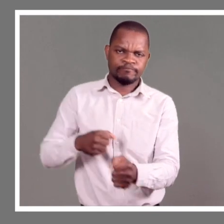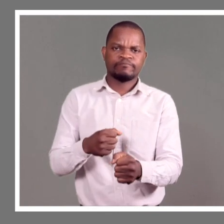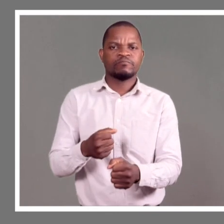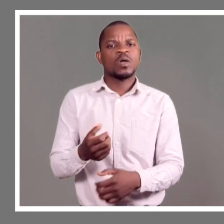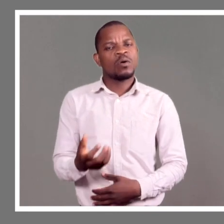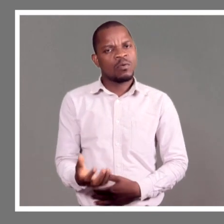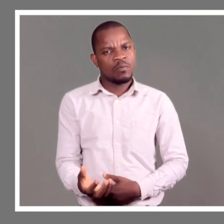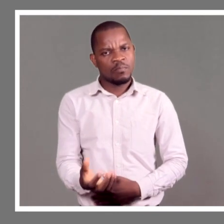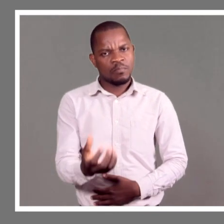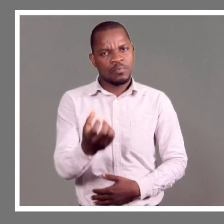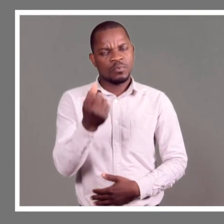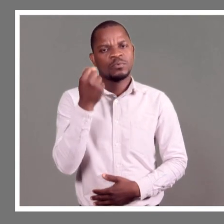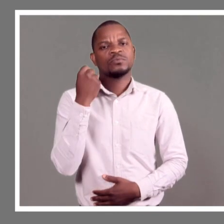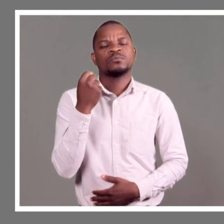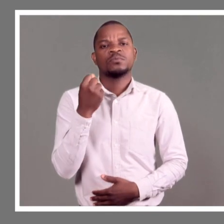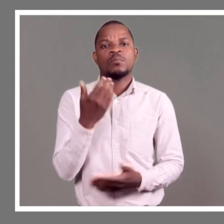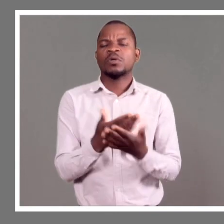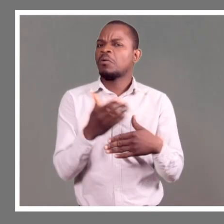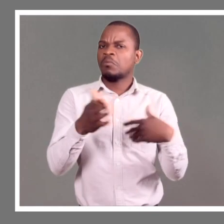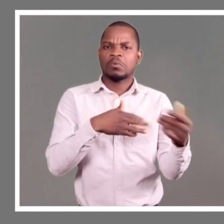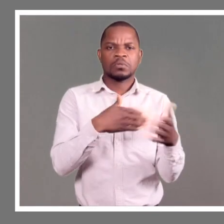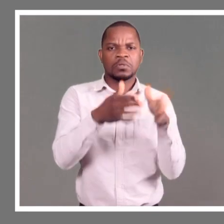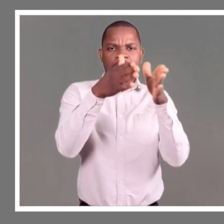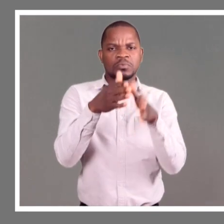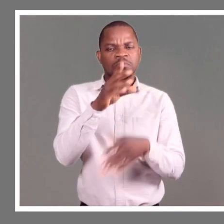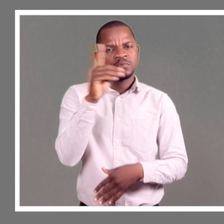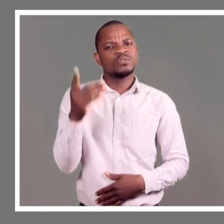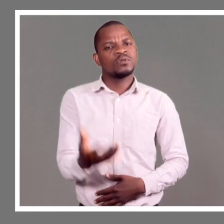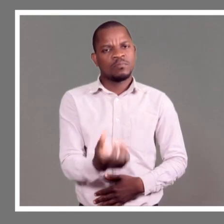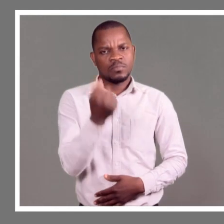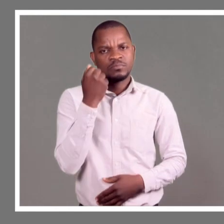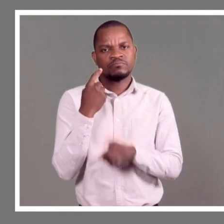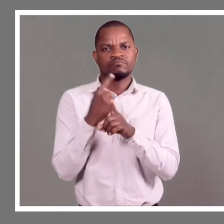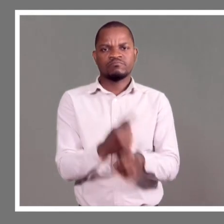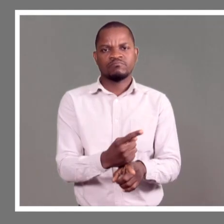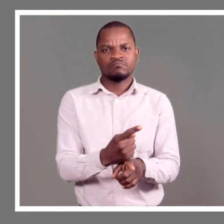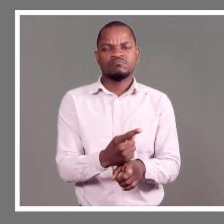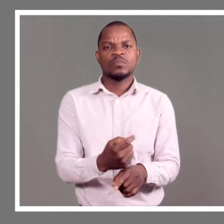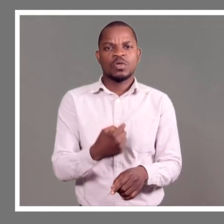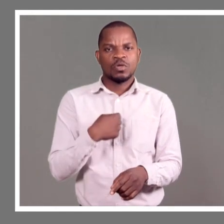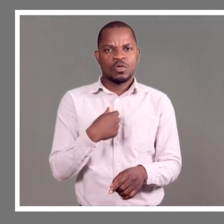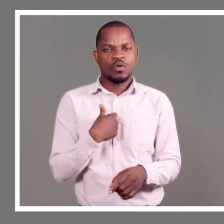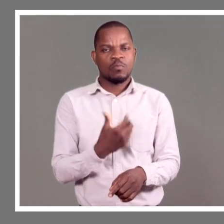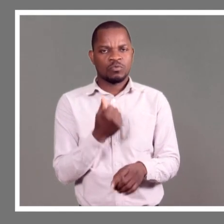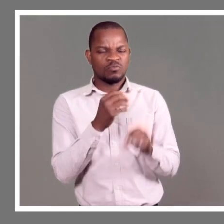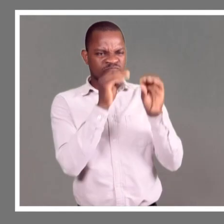área. Eu posso preparar a pessoa e poder fazer, tem uma área que a pessoa pode fazer. Eu